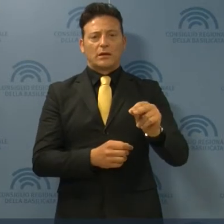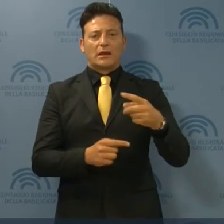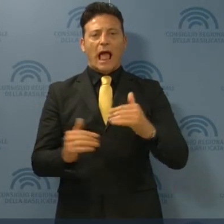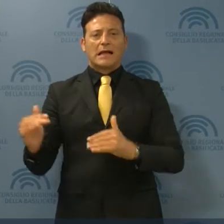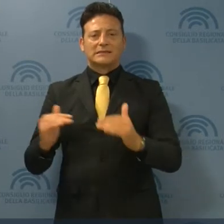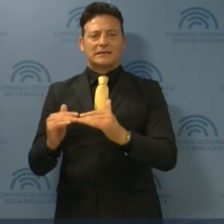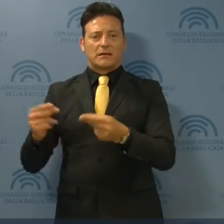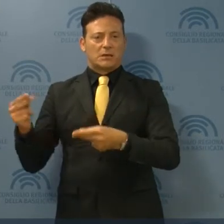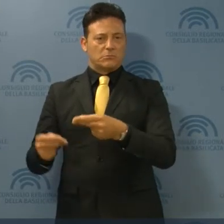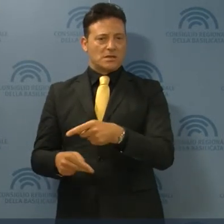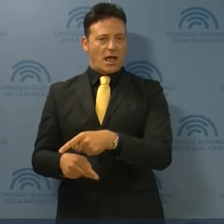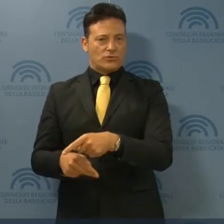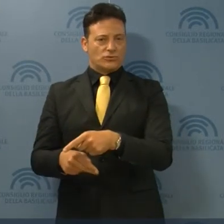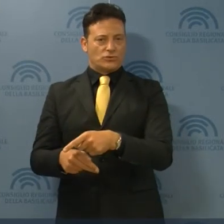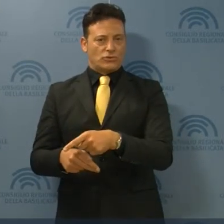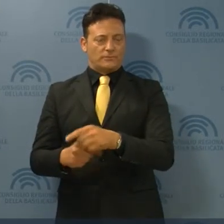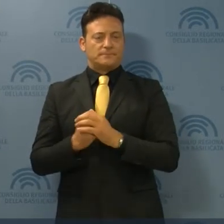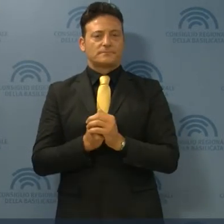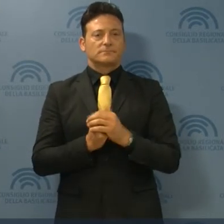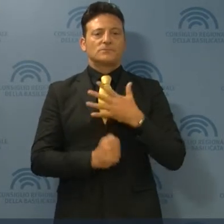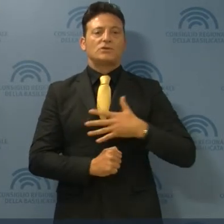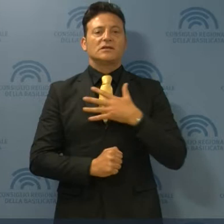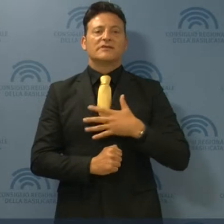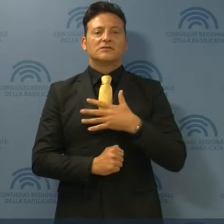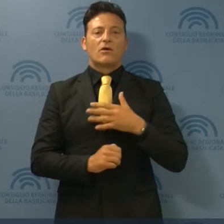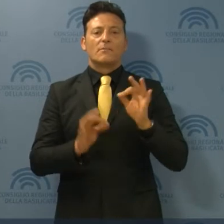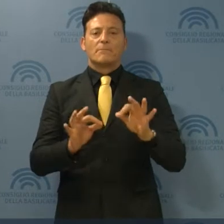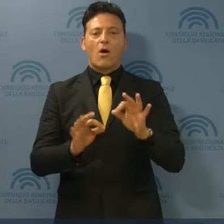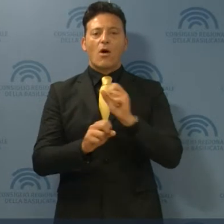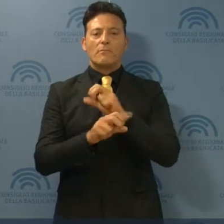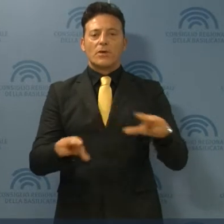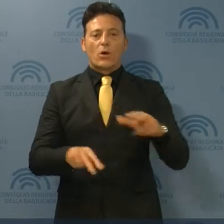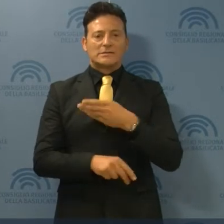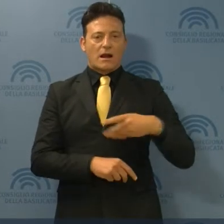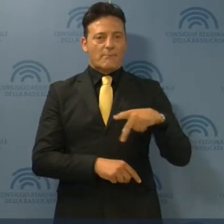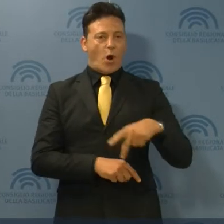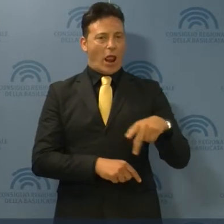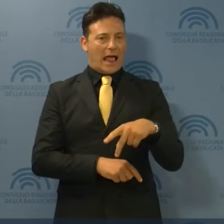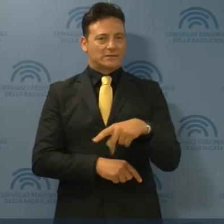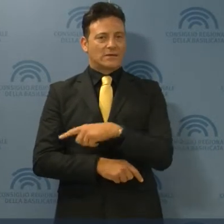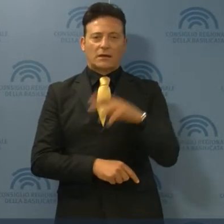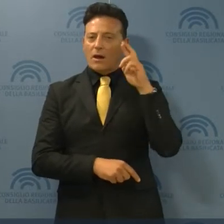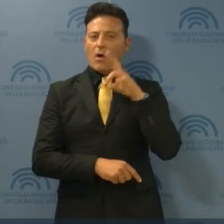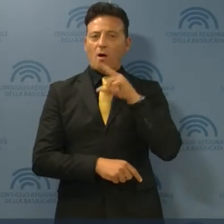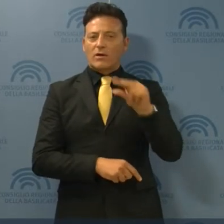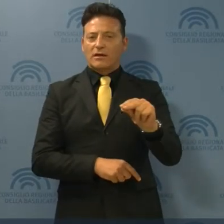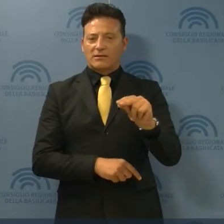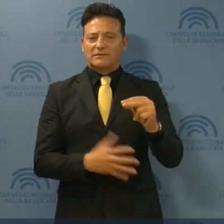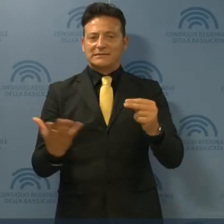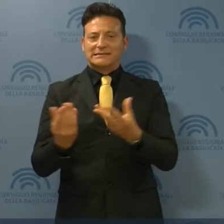'assestamento di bilancio. Soddisfazione viene espressa da Polese, che ricorda di aver